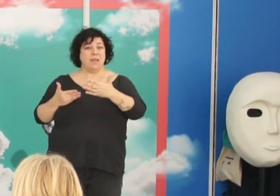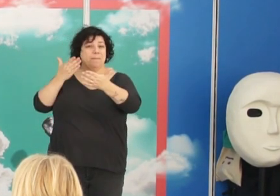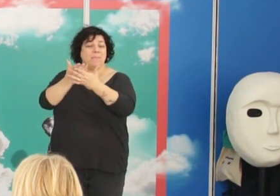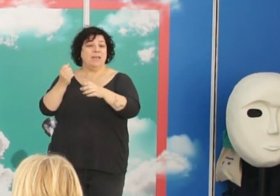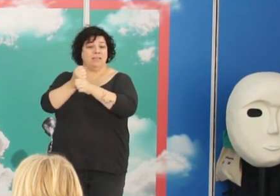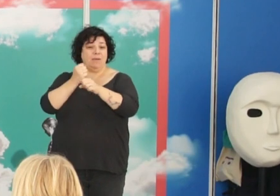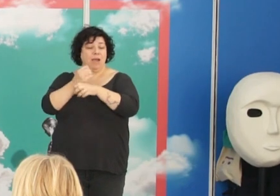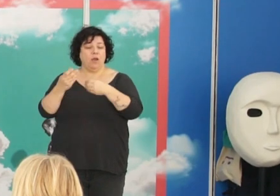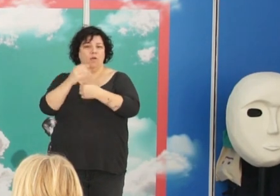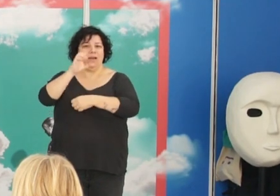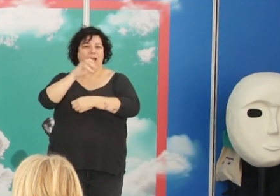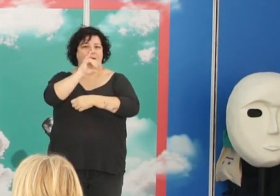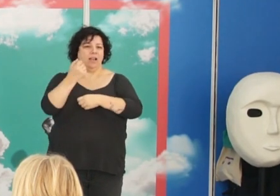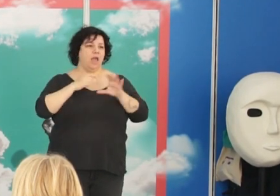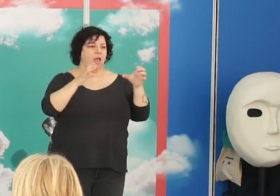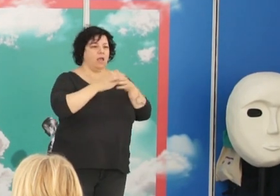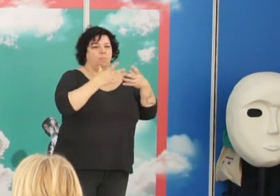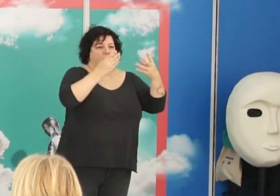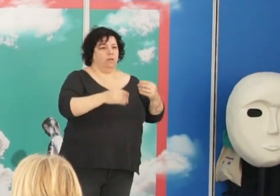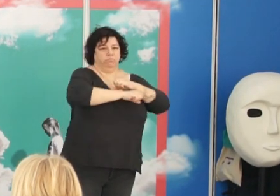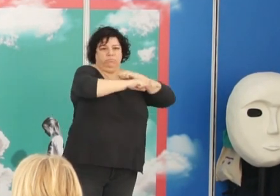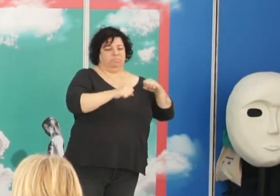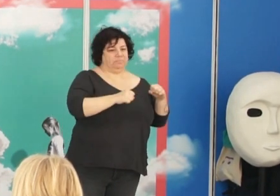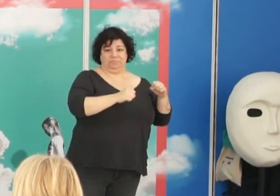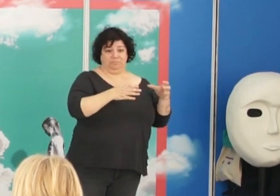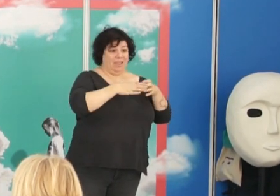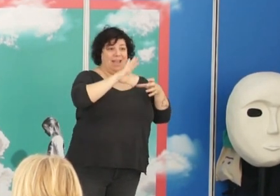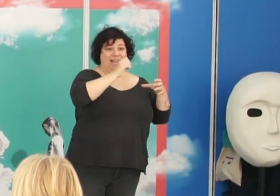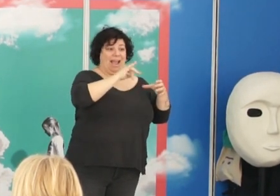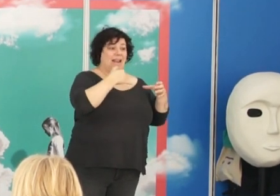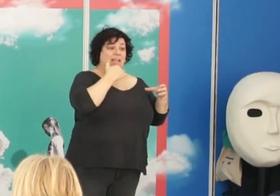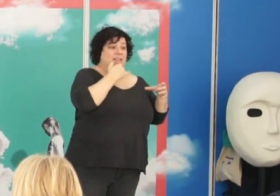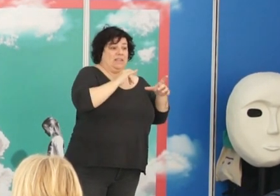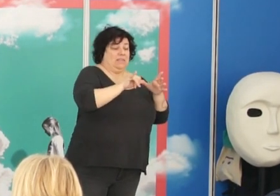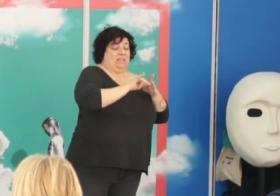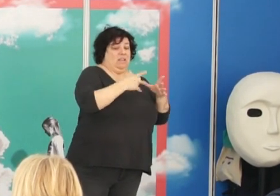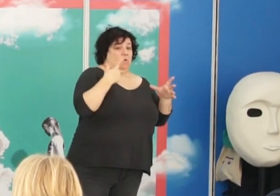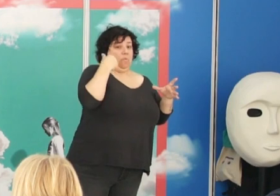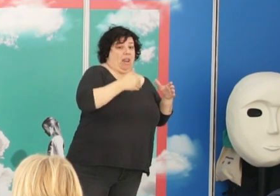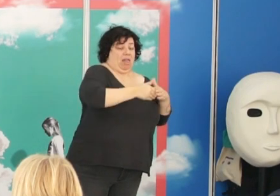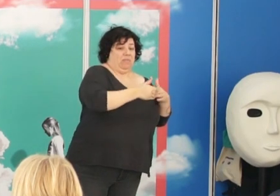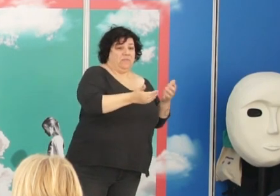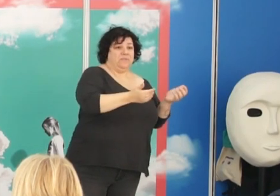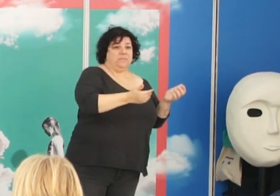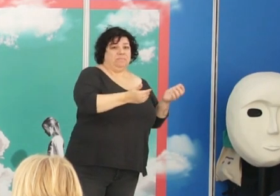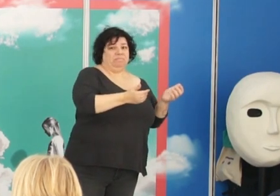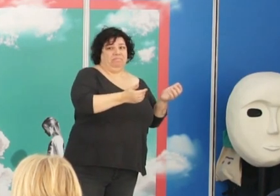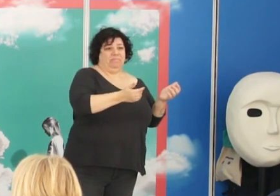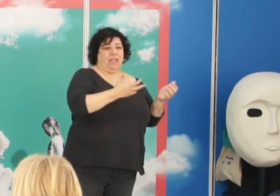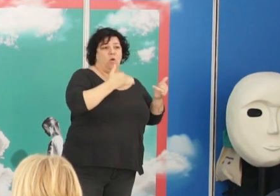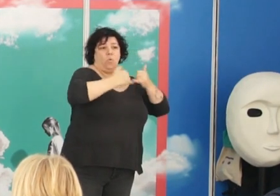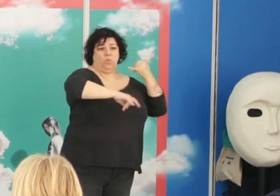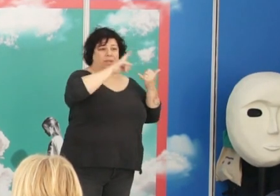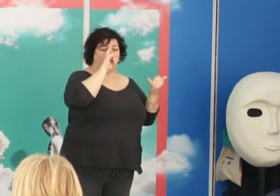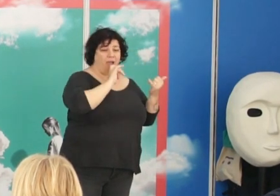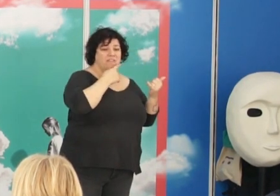con Cajal, Cajal tiene su equipo hecho, de hecho, Cajal está a punto de jubilarse, en realidad está en sus últimos